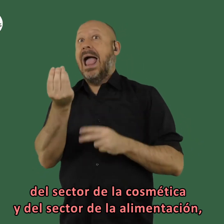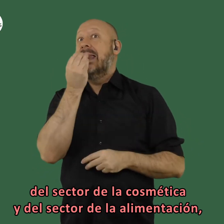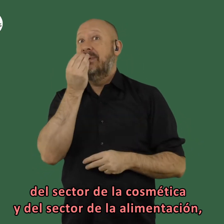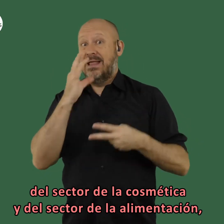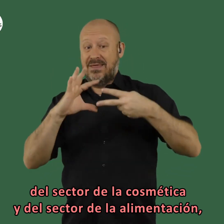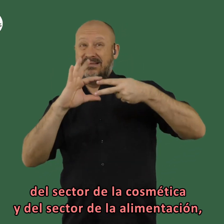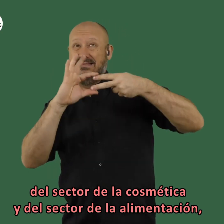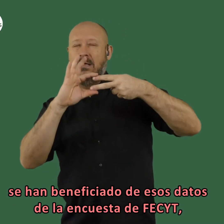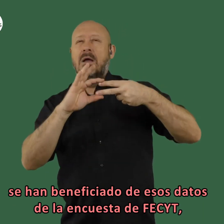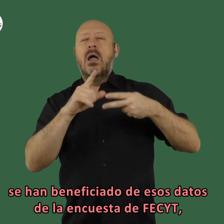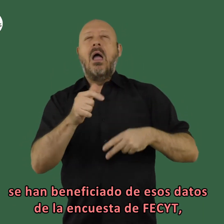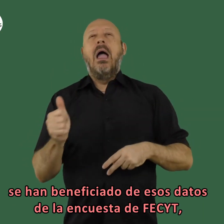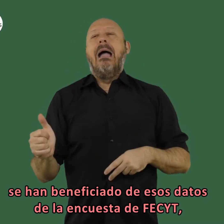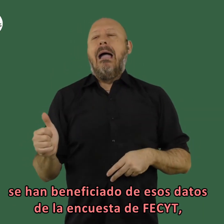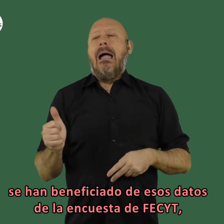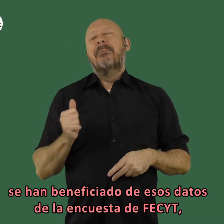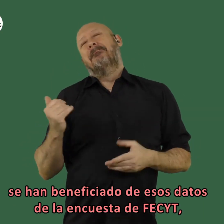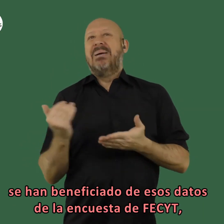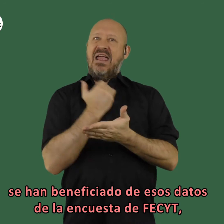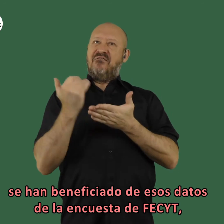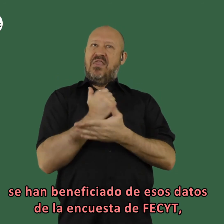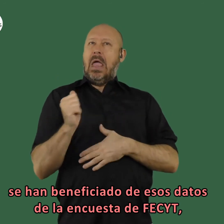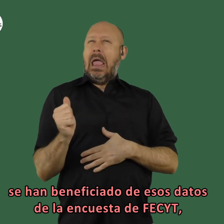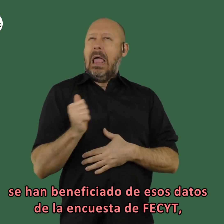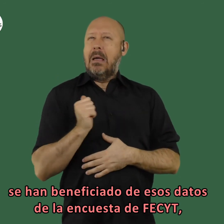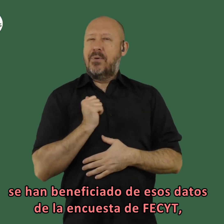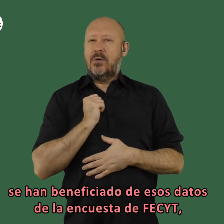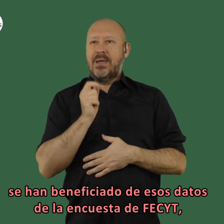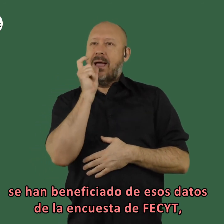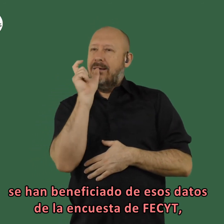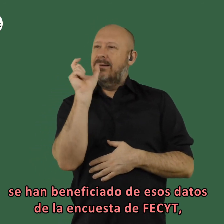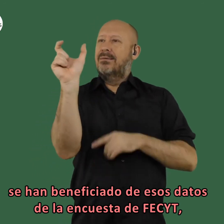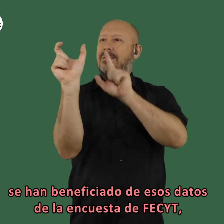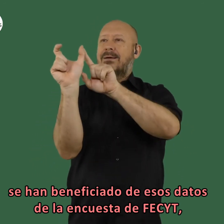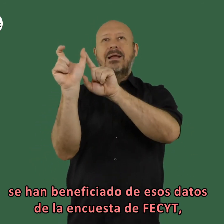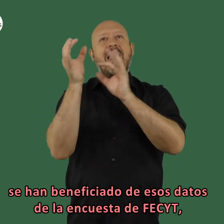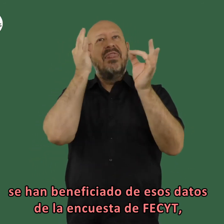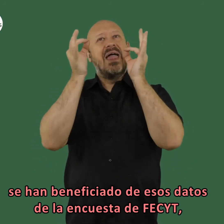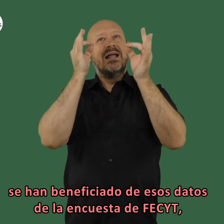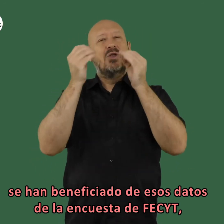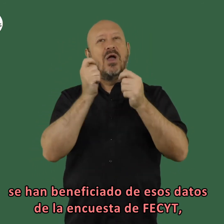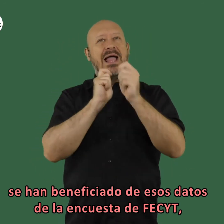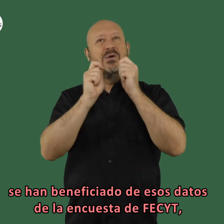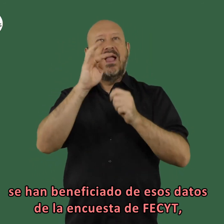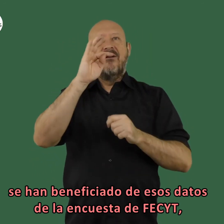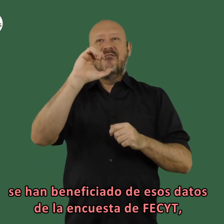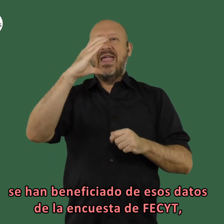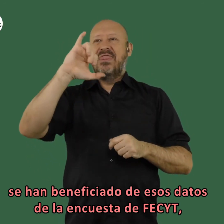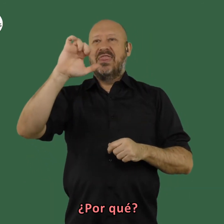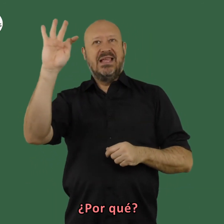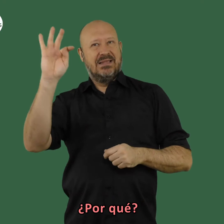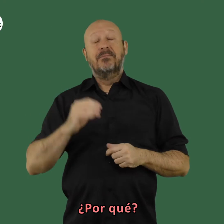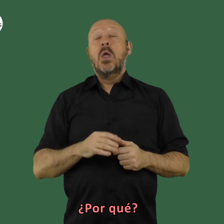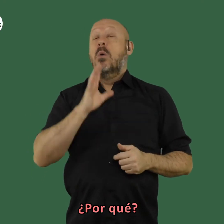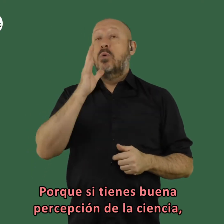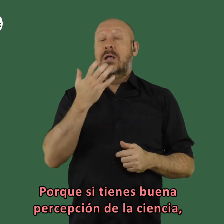y del sector de la alimentación se han apropiado se han beneficiado de esas de esos datos de la encuesta de